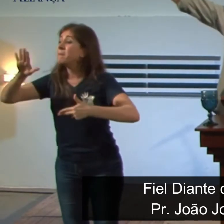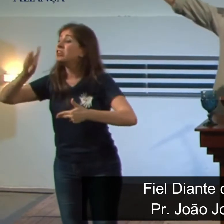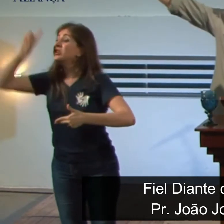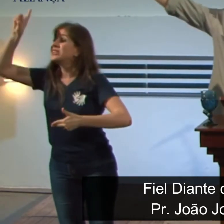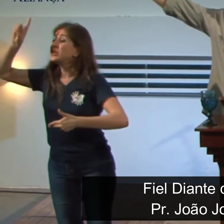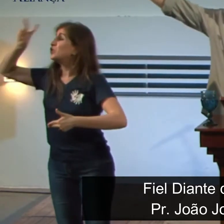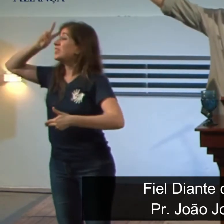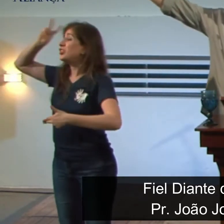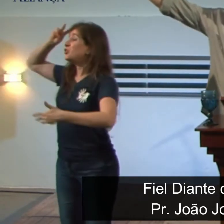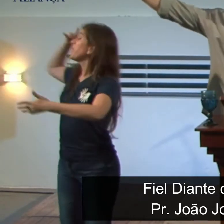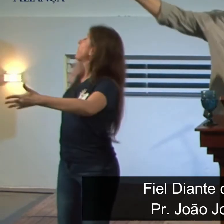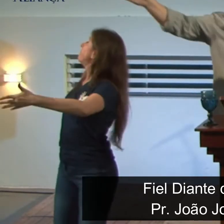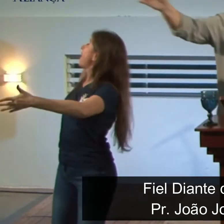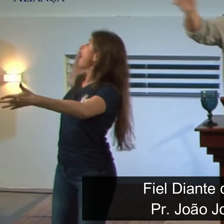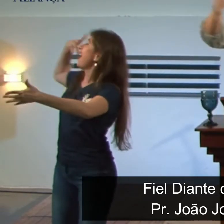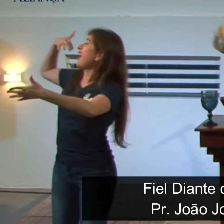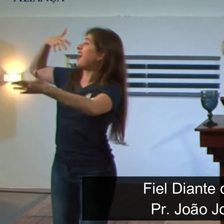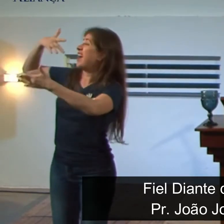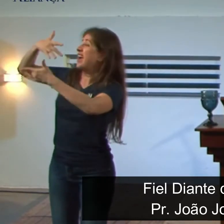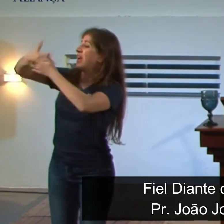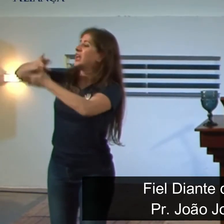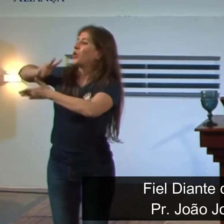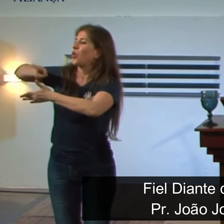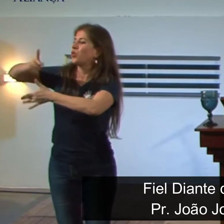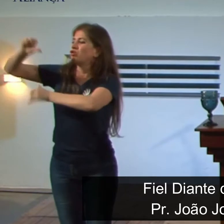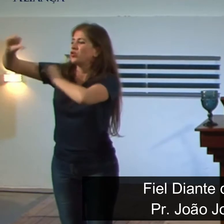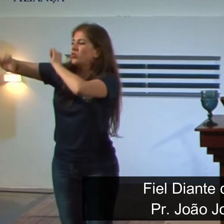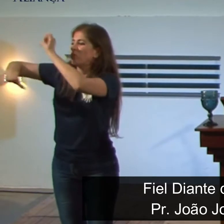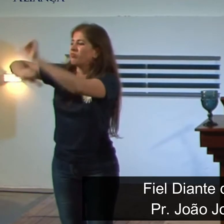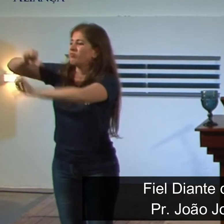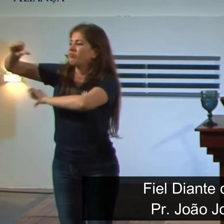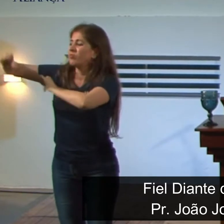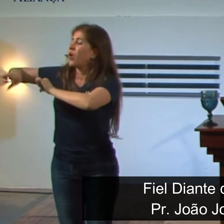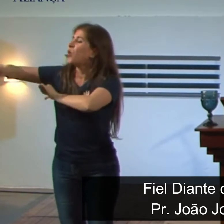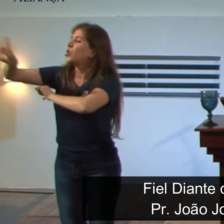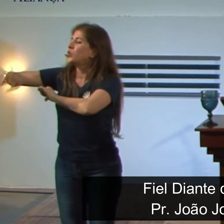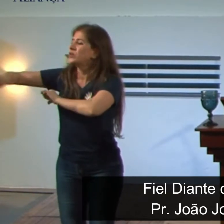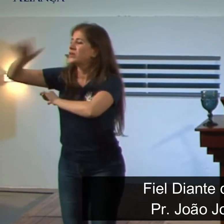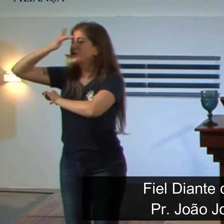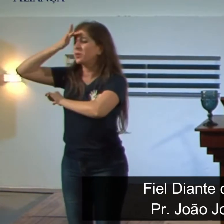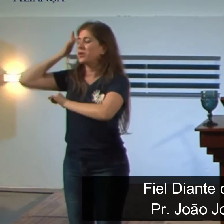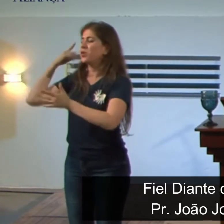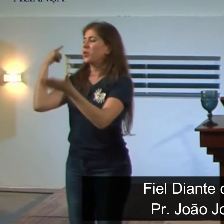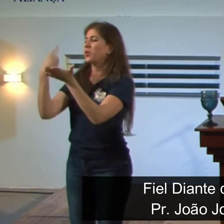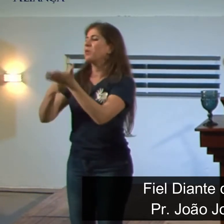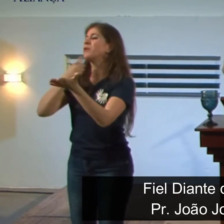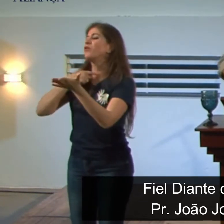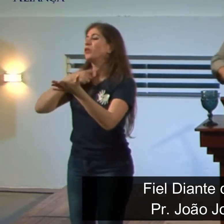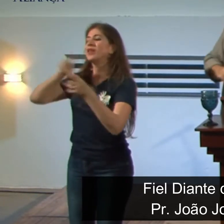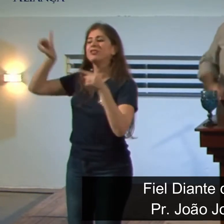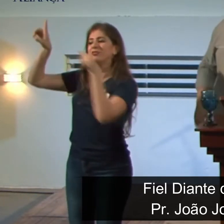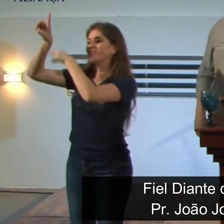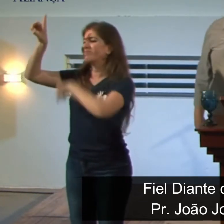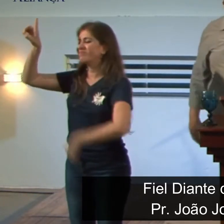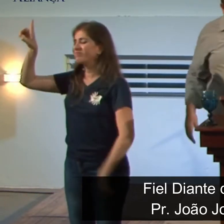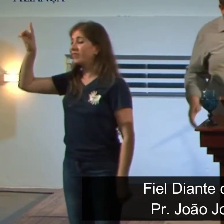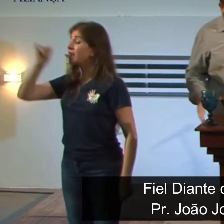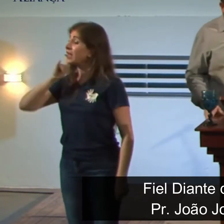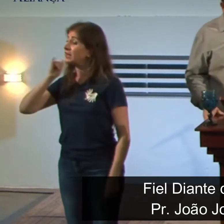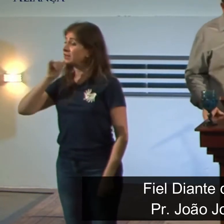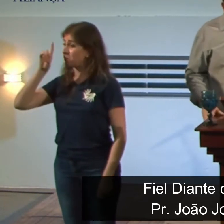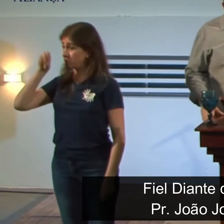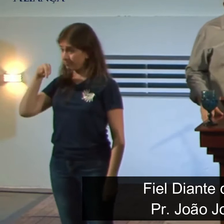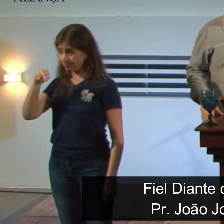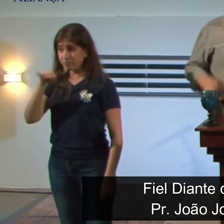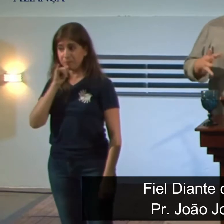toda a história. E por toda essa história, Deus usa os seus para cumprir os seus propósitos. Só para você pegar como exemplo aqui